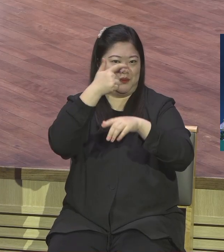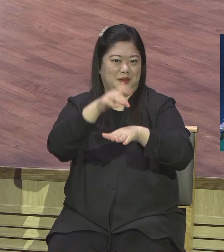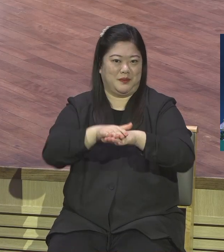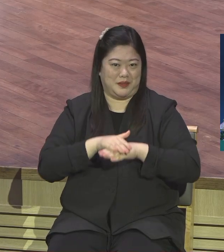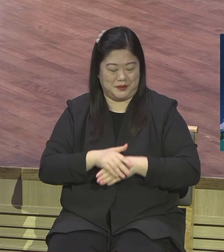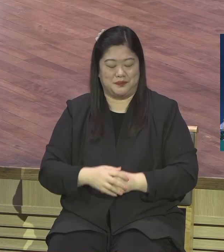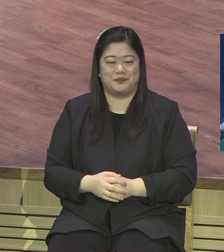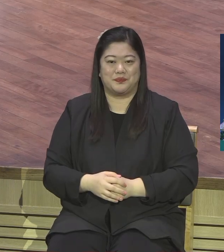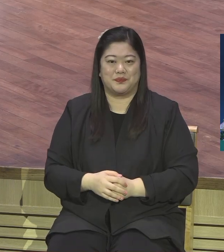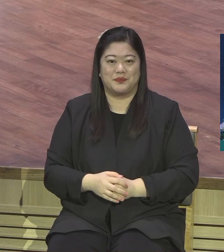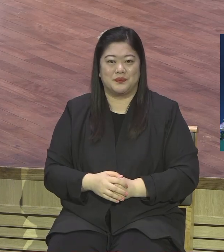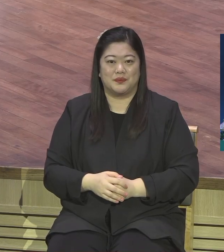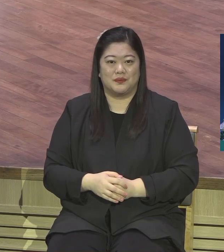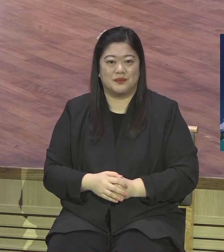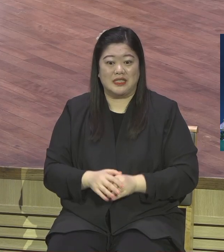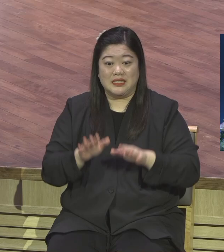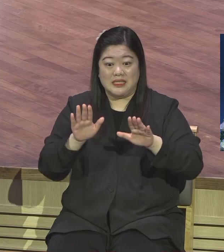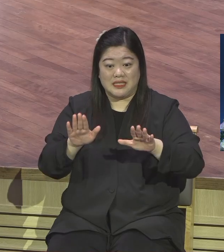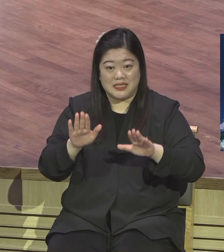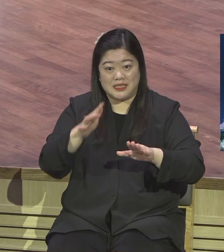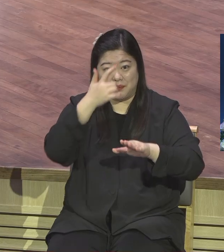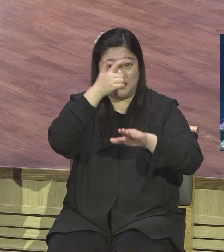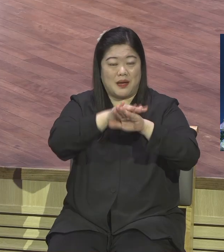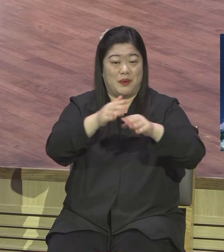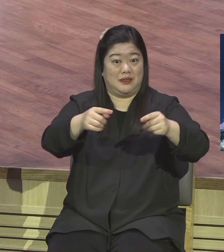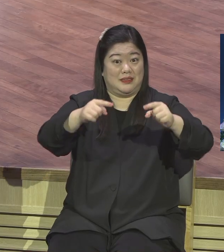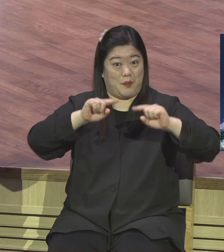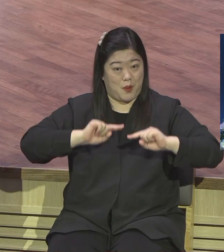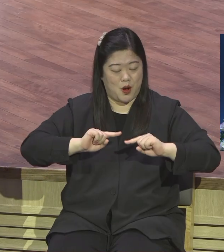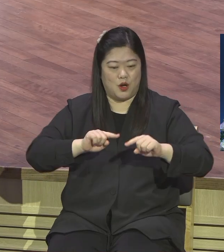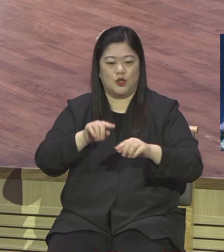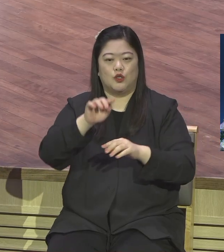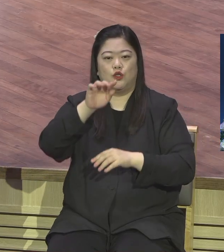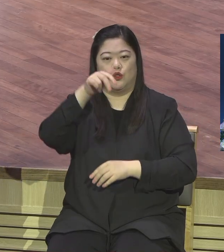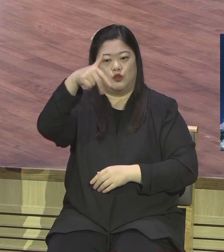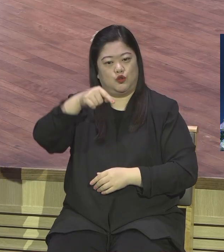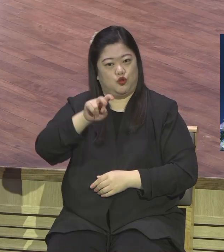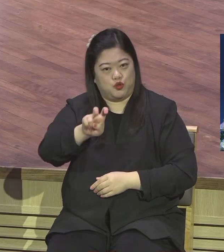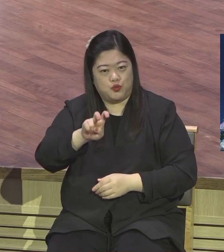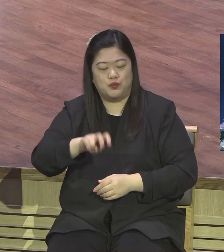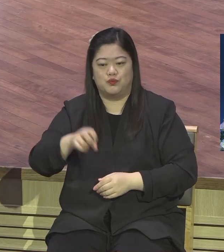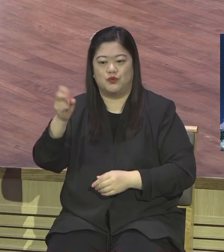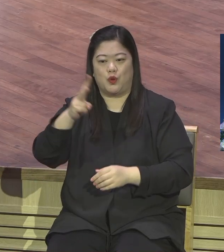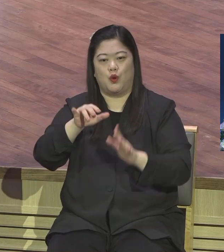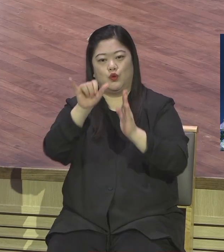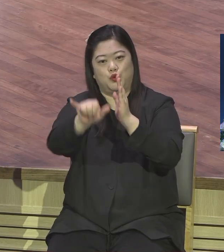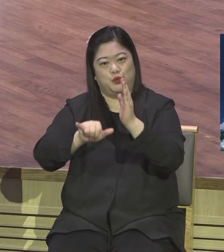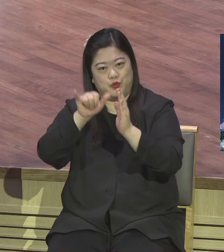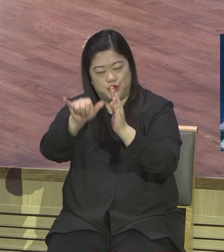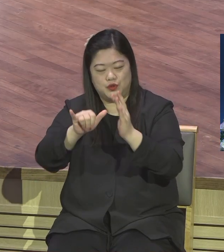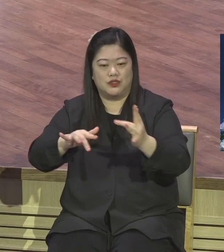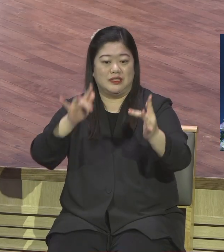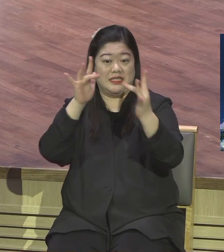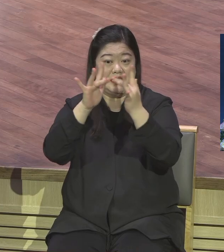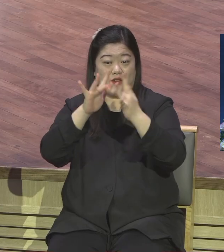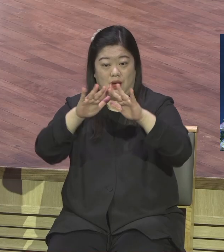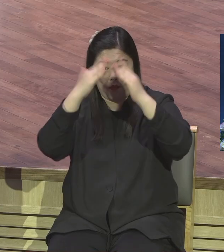자리에 계신 분들 또 줌으로 함께하는 분들 인터넷으로 예배드리는 분들 모두 다